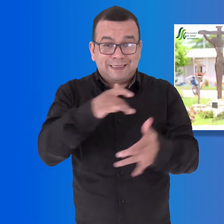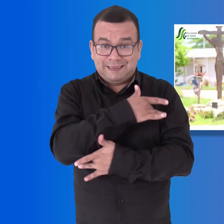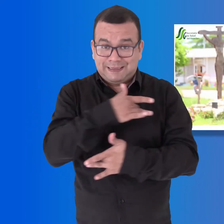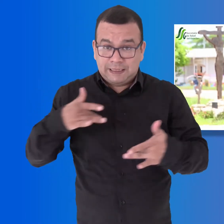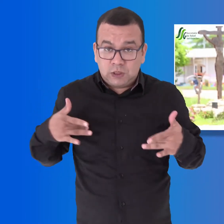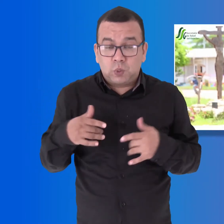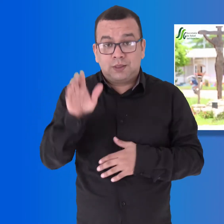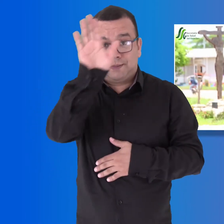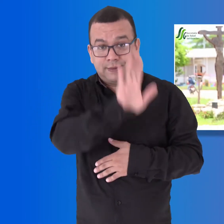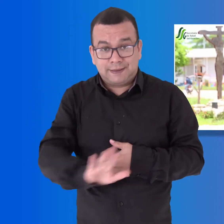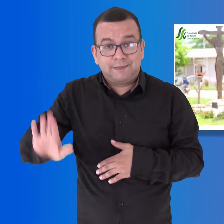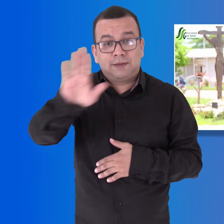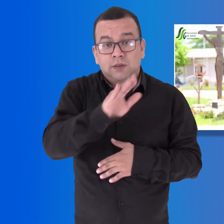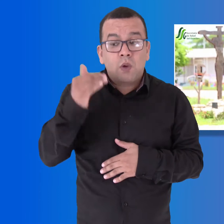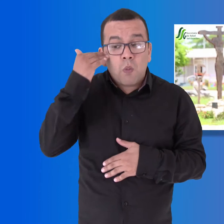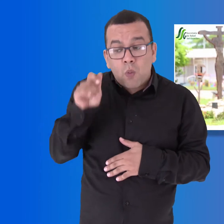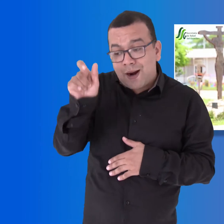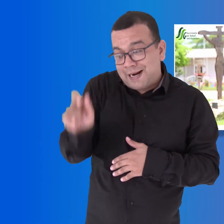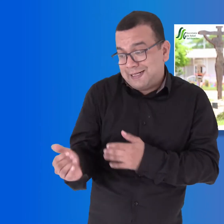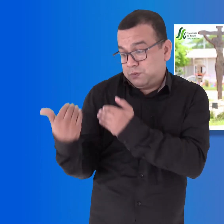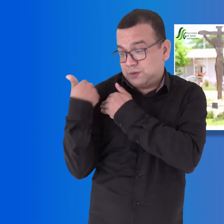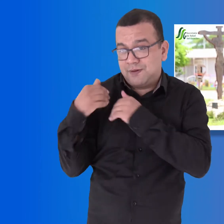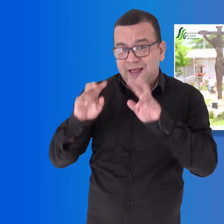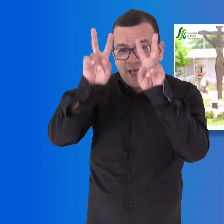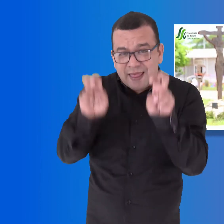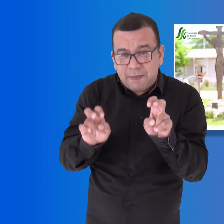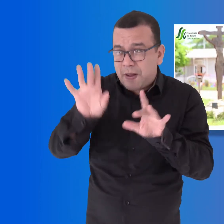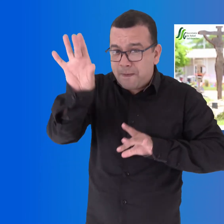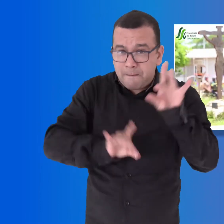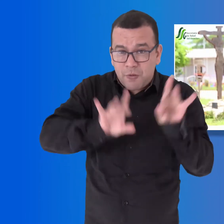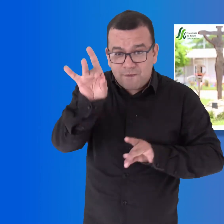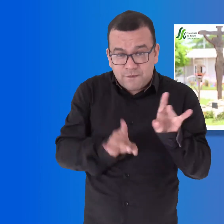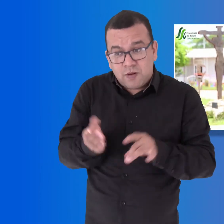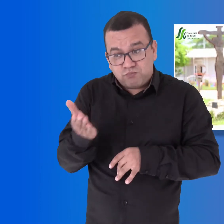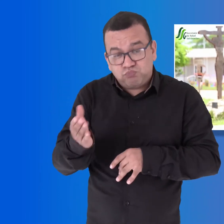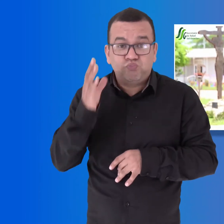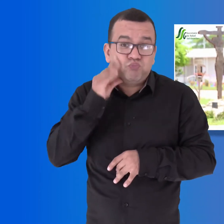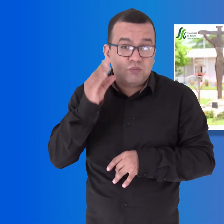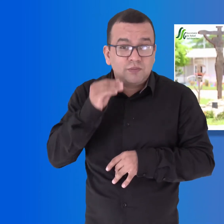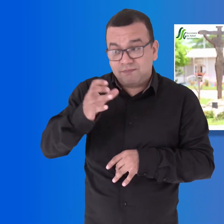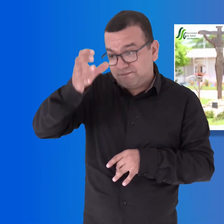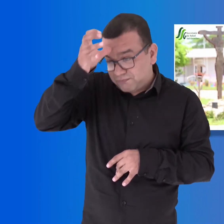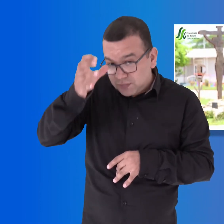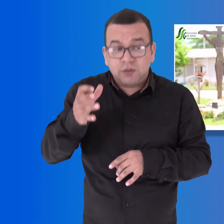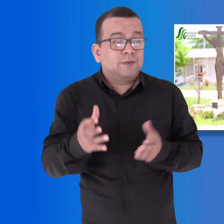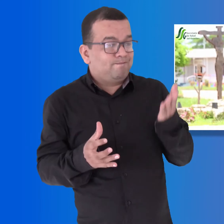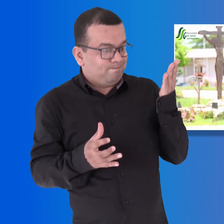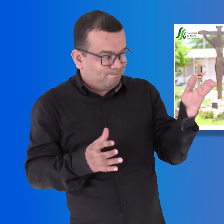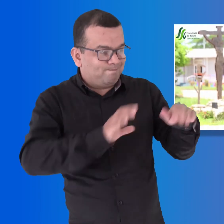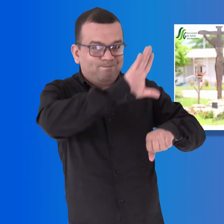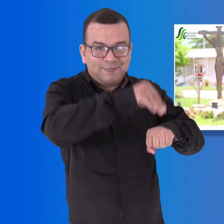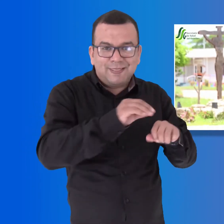la Referente de Vigilancia en Salud Pública, la Epidemióloga Luz Alba Colorado y la Referente del Área de Desarrollo de Servicios en Salud, la